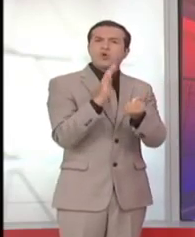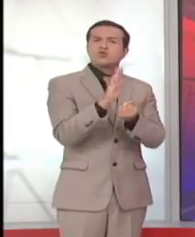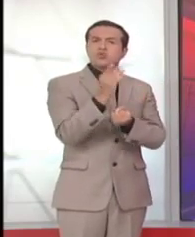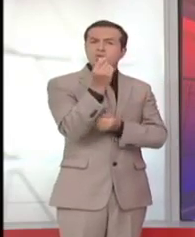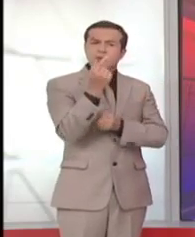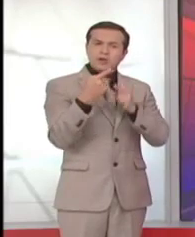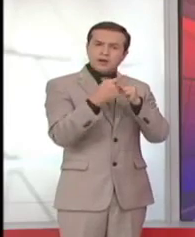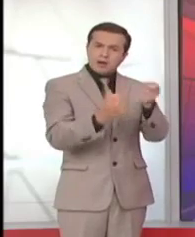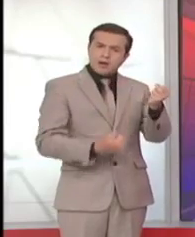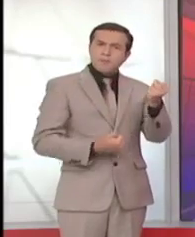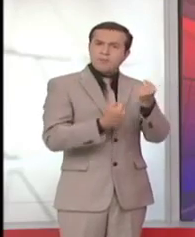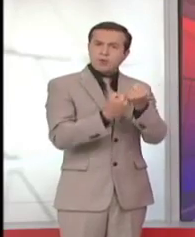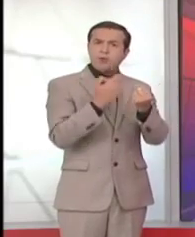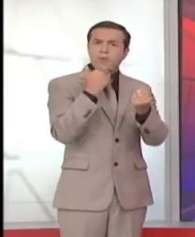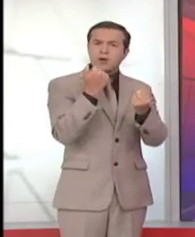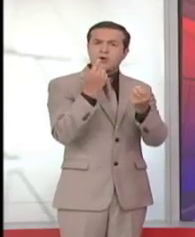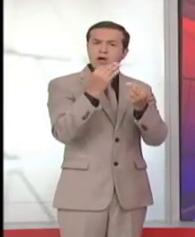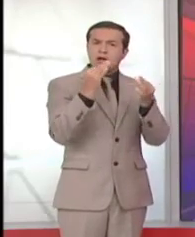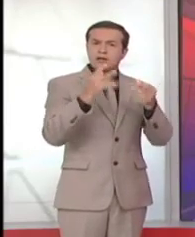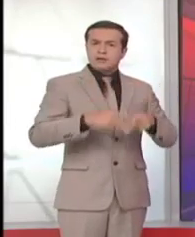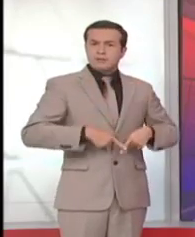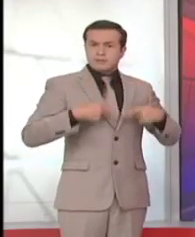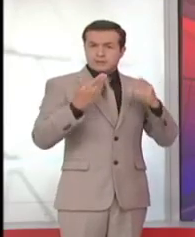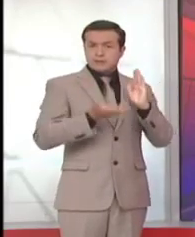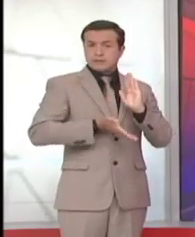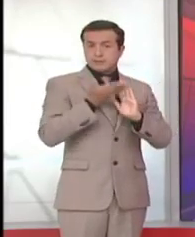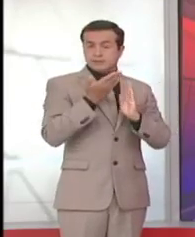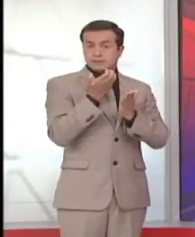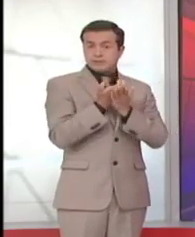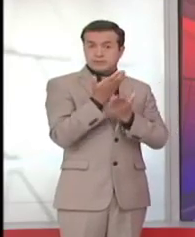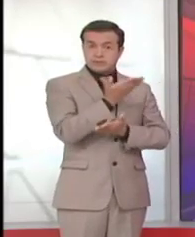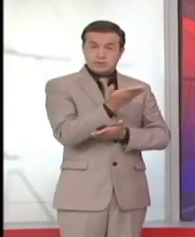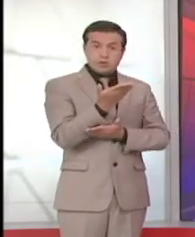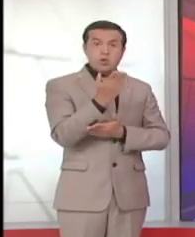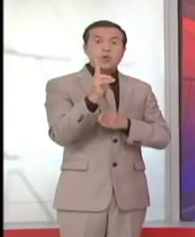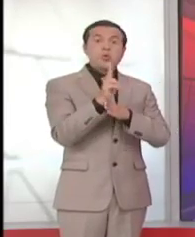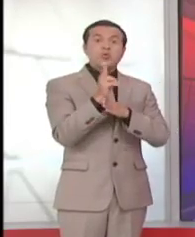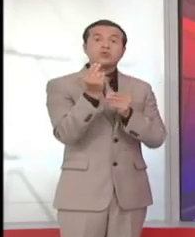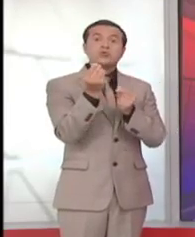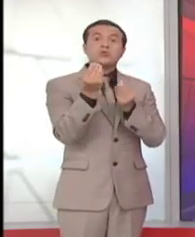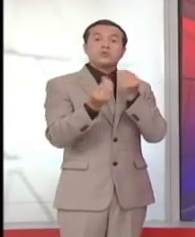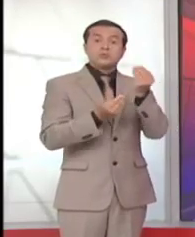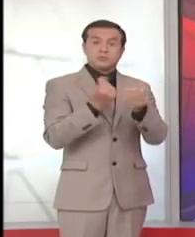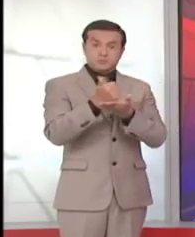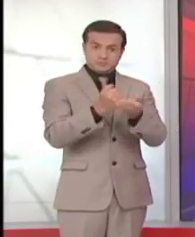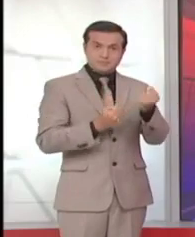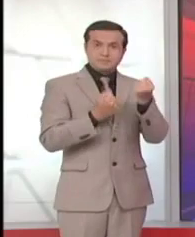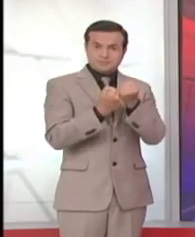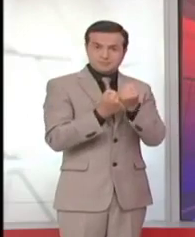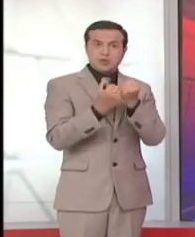ingresos y mejoren su calidad de vida. Se considera que el buen uso financiero puede ayudar a reducir la pobreza.